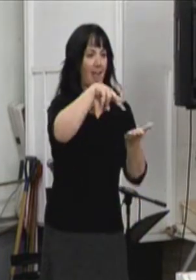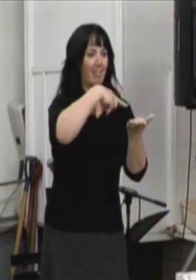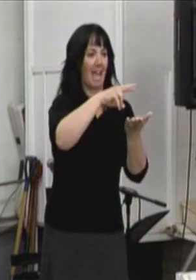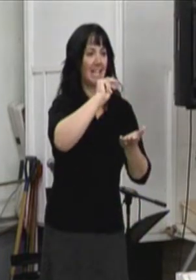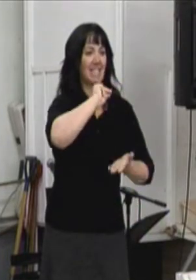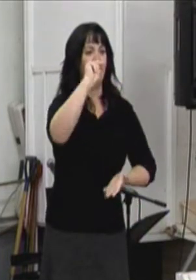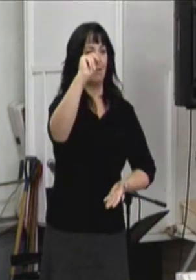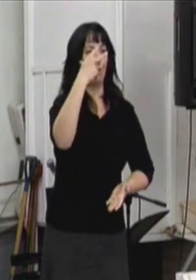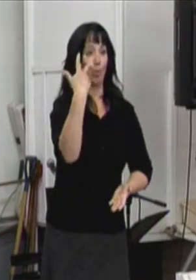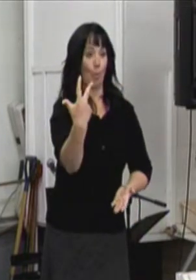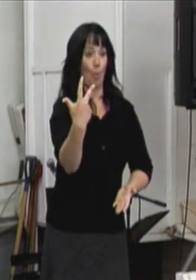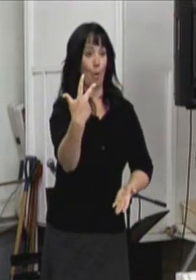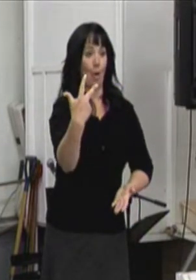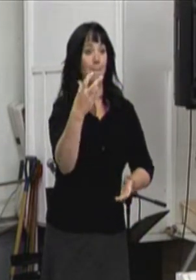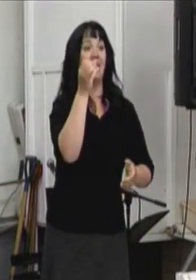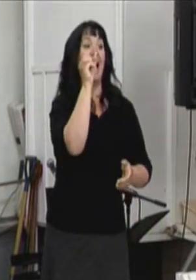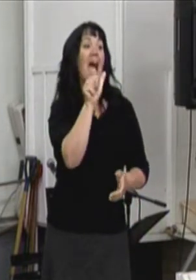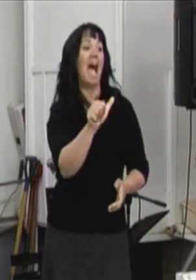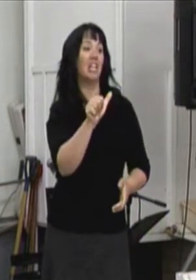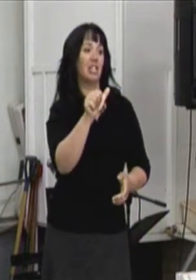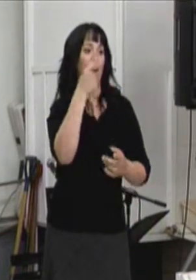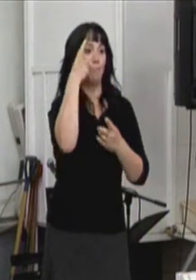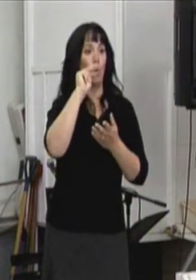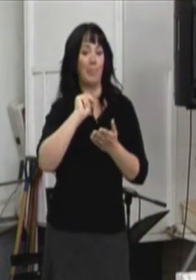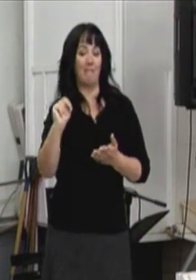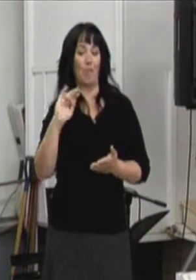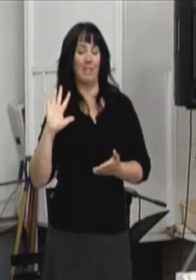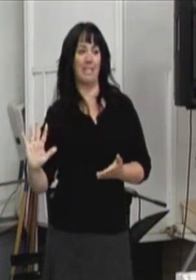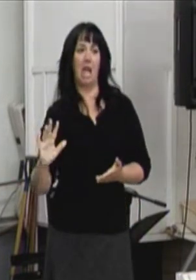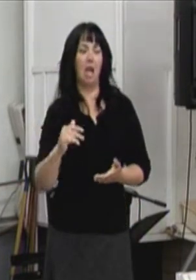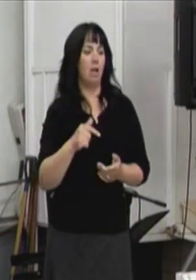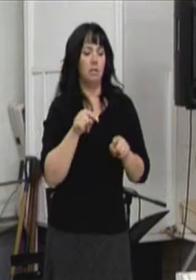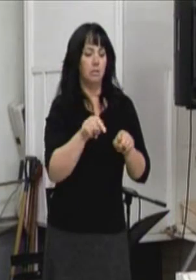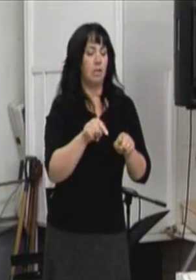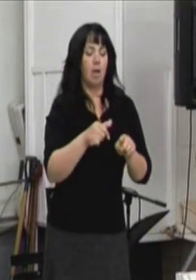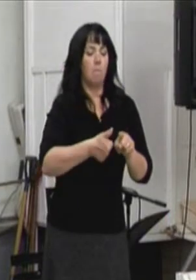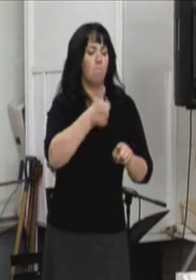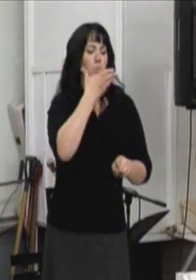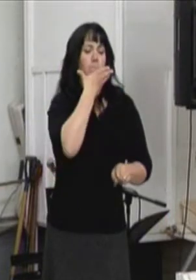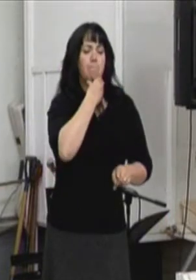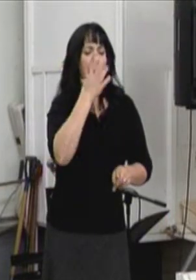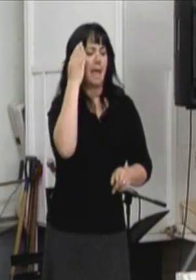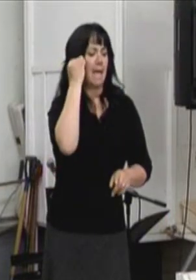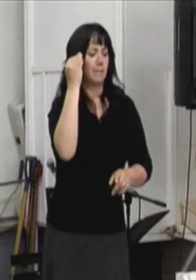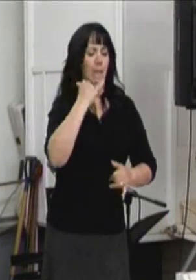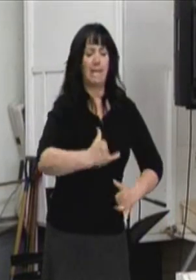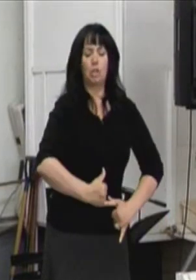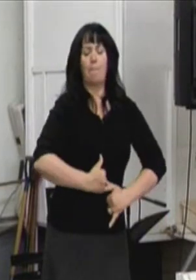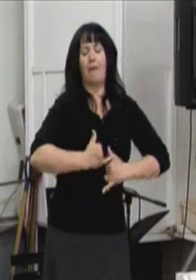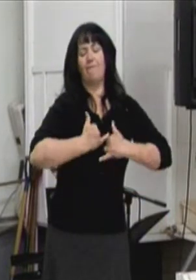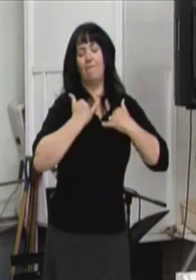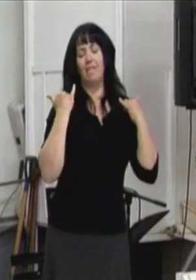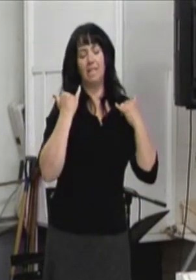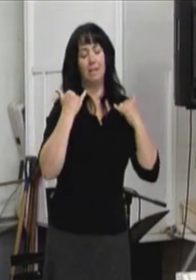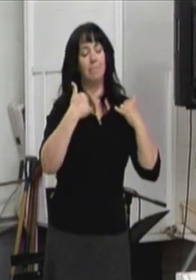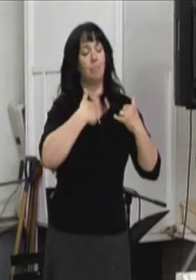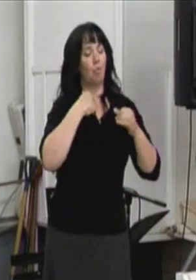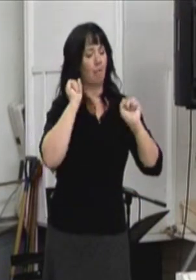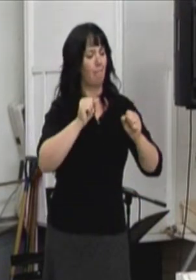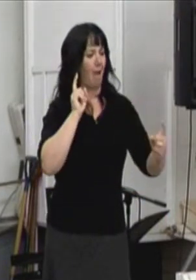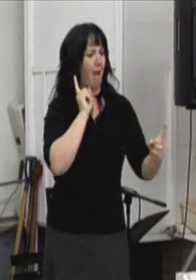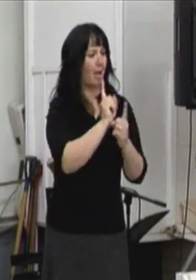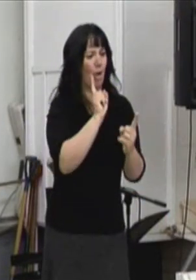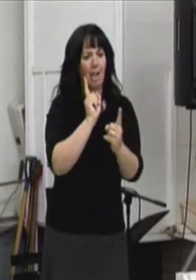médaille d'argent en 6 livres niveau 5. Cela a été la plus belle expérience de ma vie. Cela m'a fait rencontrer d'autres